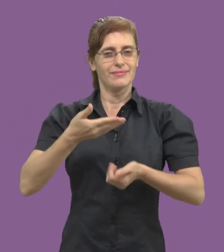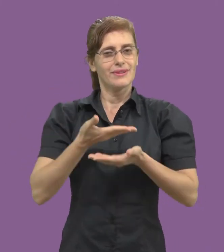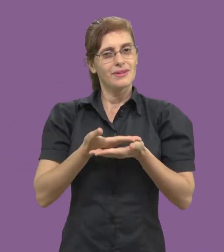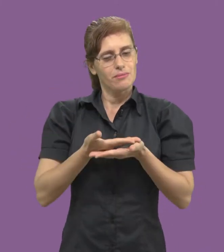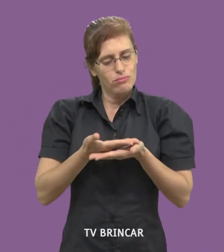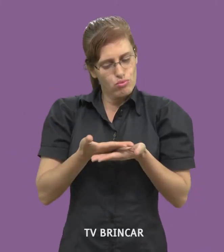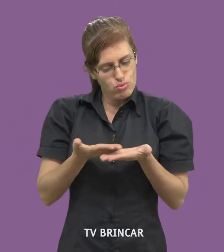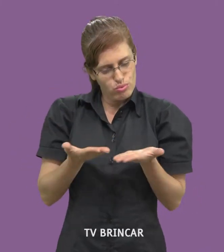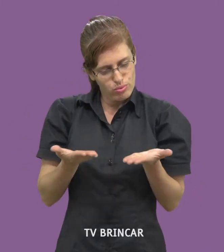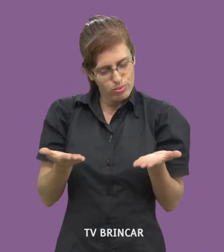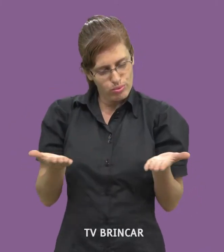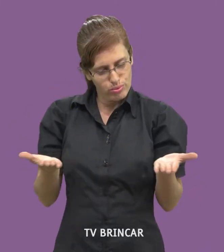Esse aqui.